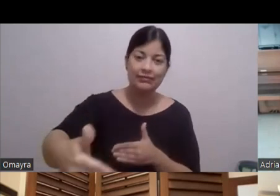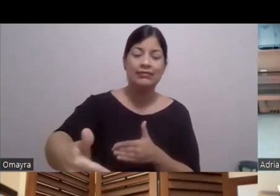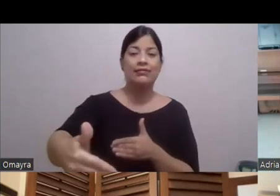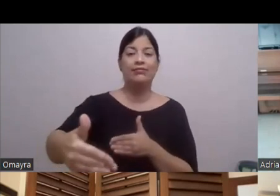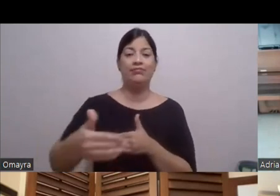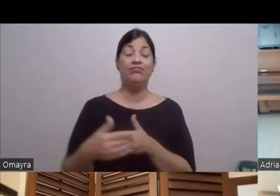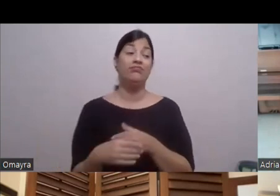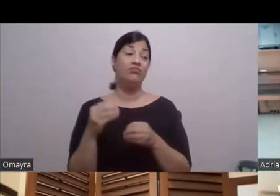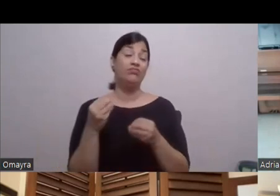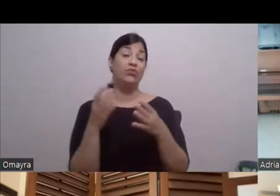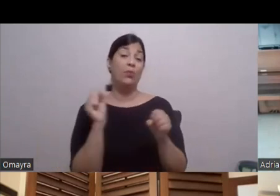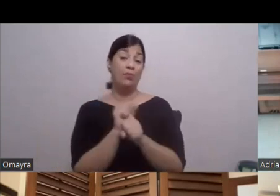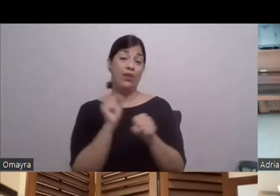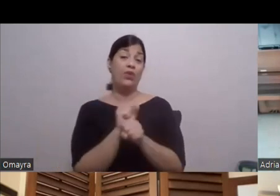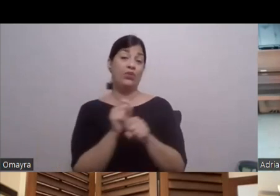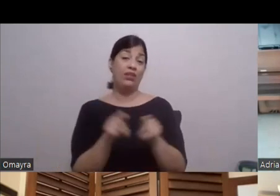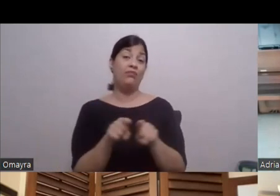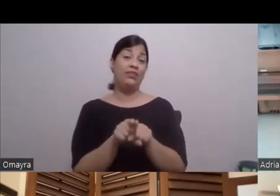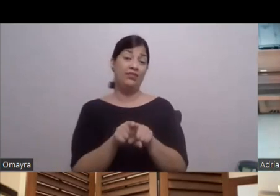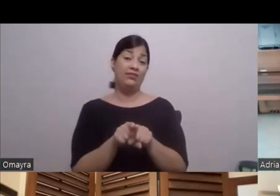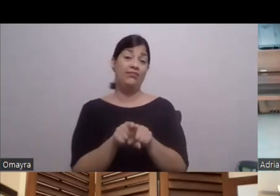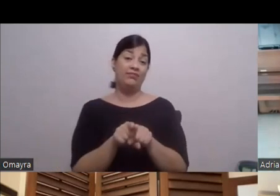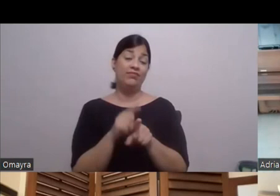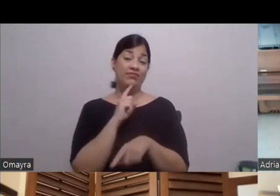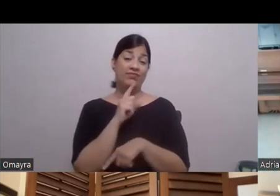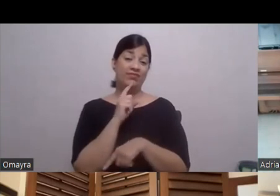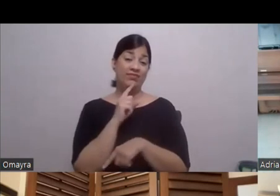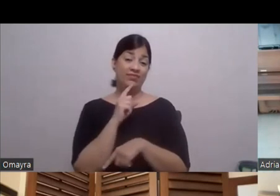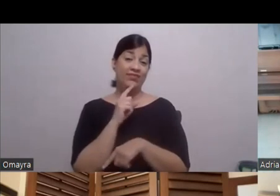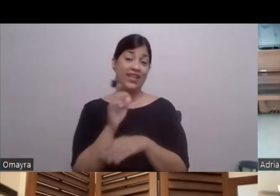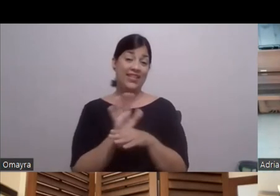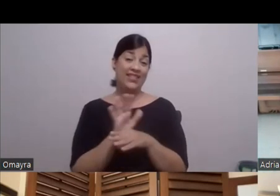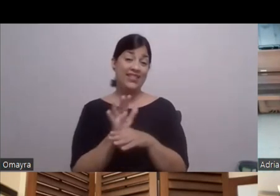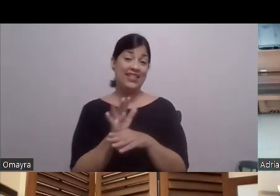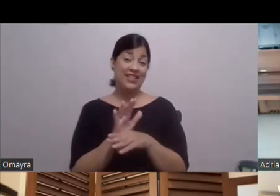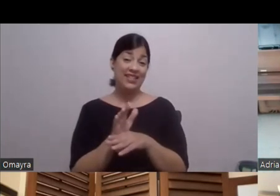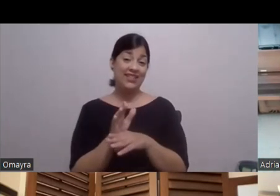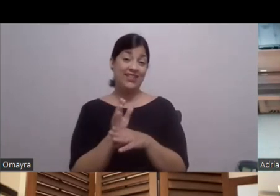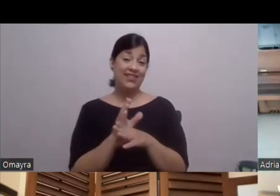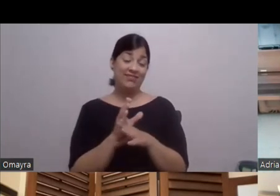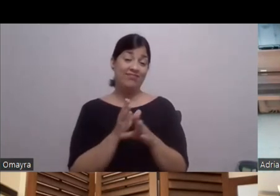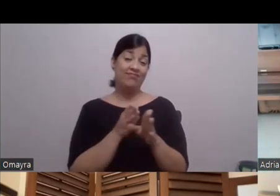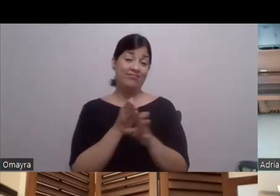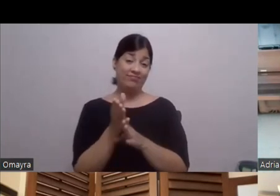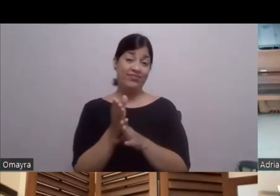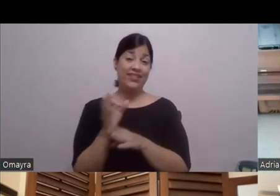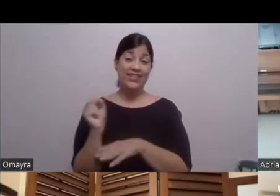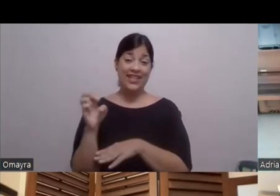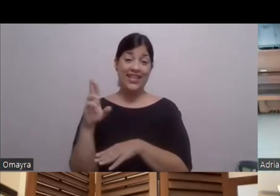Este Si aquí De verdad La industria del cine Es la industria De la televisión De la serie Si volviéramos Ojalá volvieran